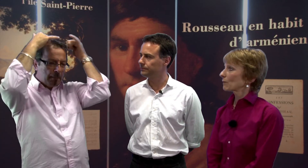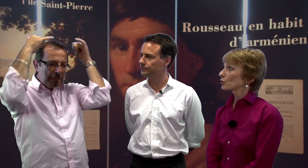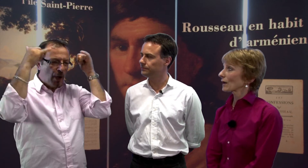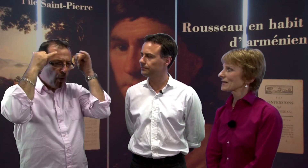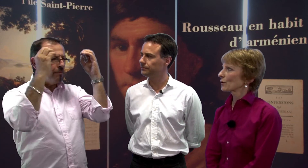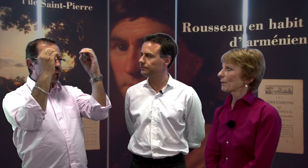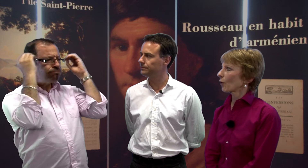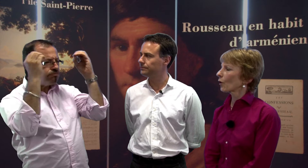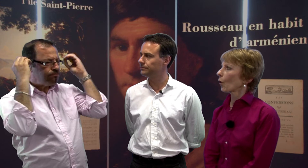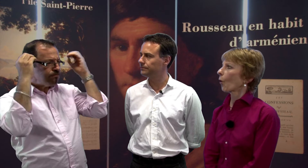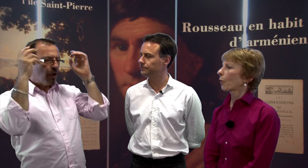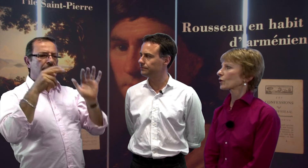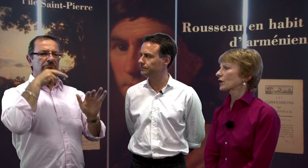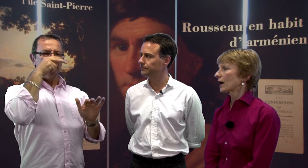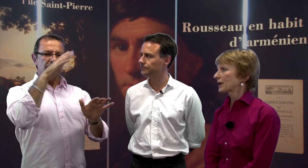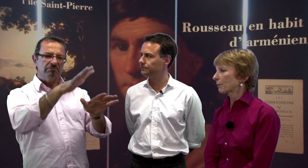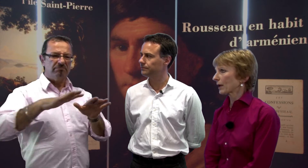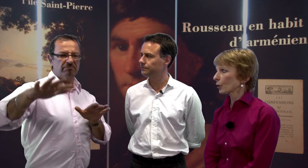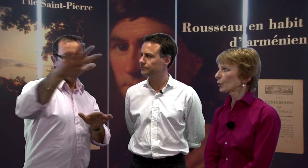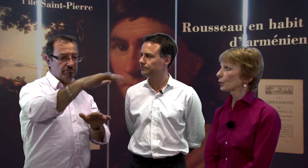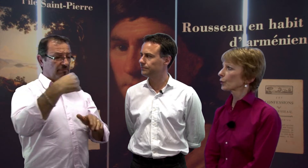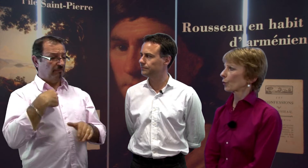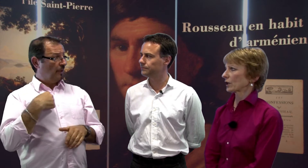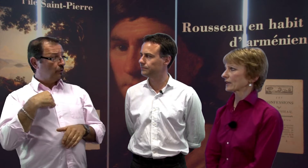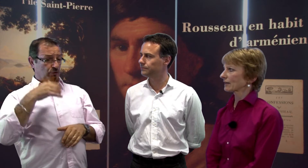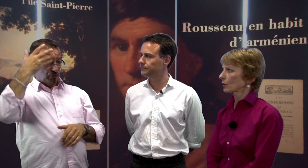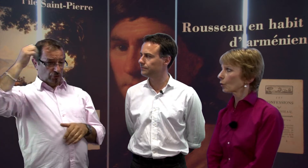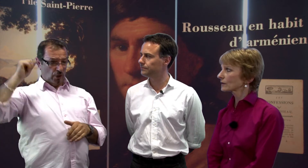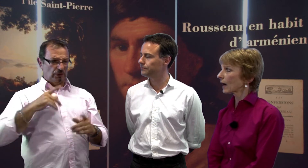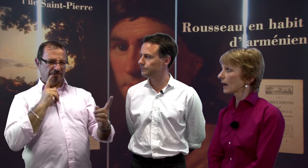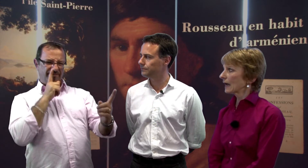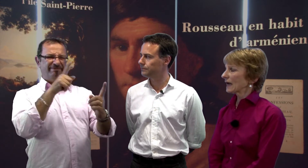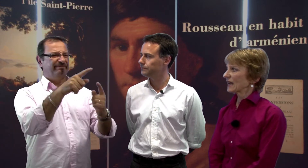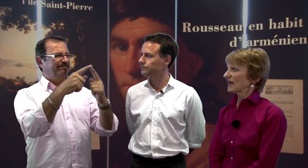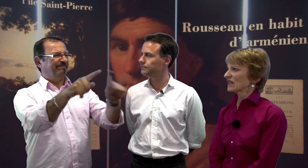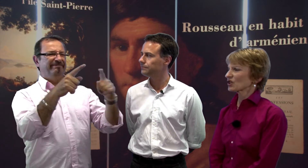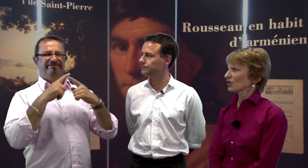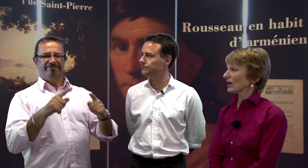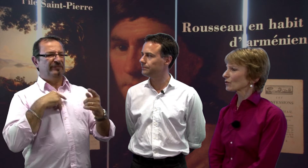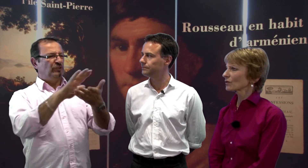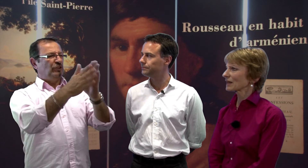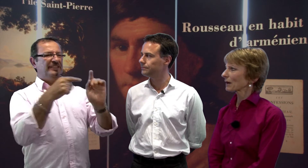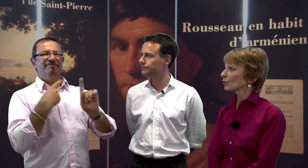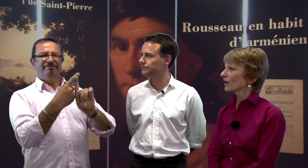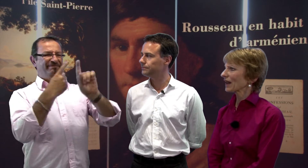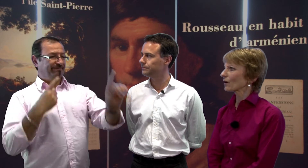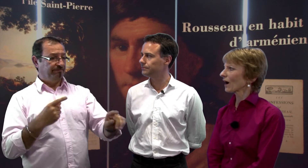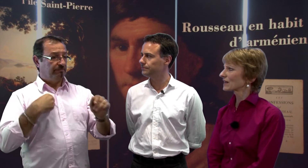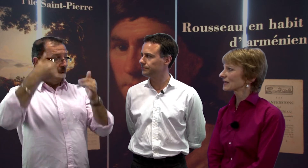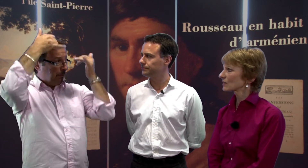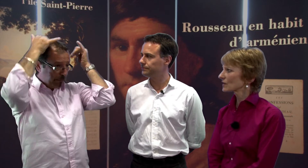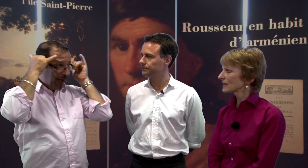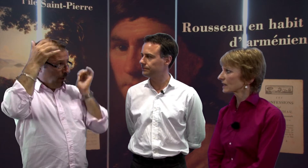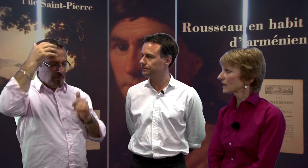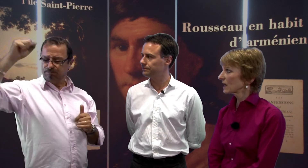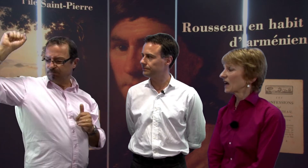Dans la bourgeoisie de l'époque, on portait des perruques, on était assez hautain, et Jean-Jacques Rousseau ne s'est pas trouvé en accord